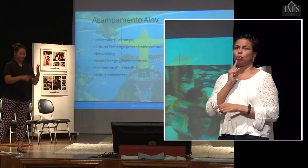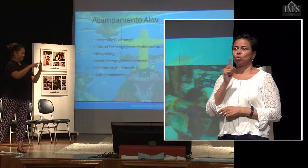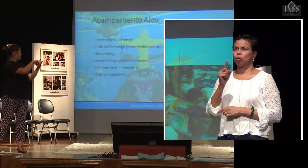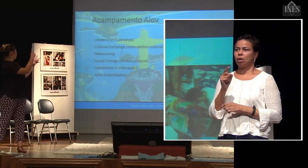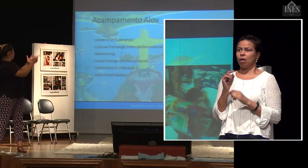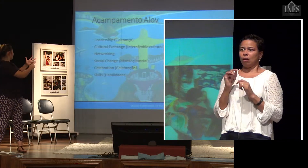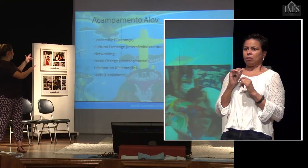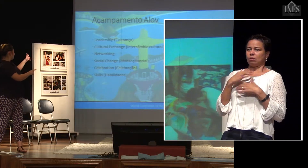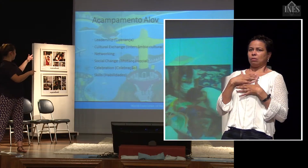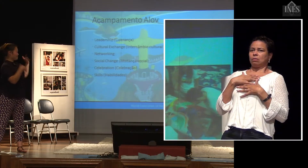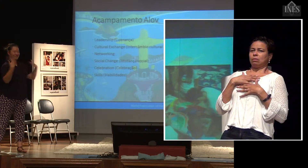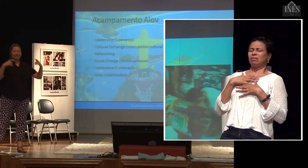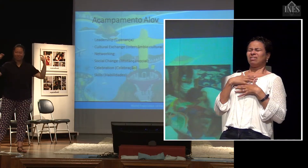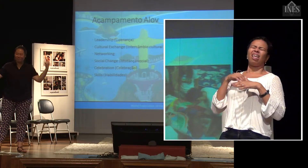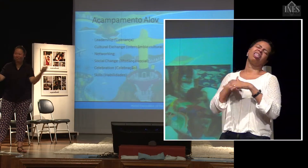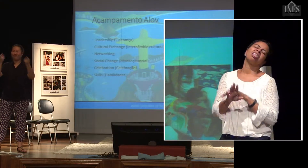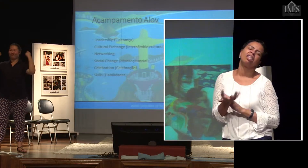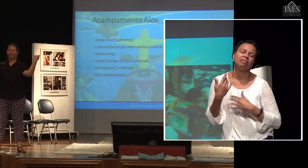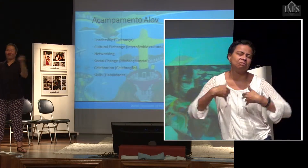e se torna parte a partir do momento que ele também fala a língua de sinais.